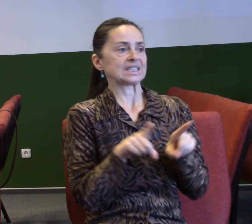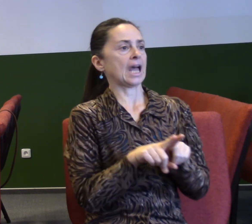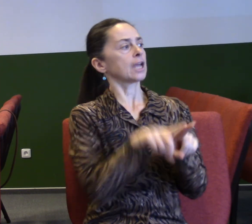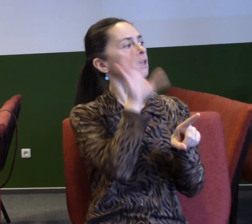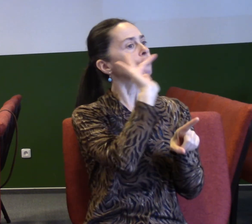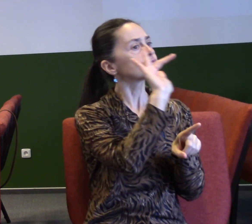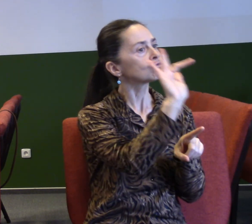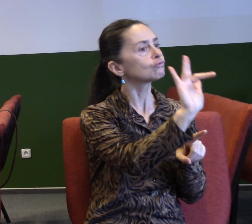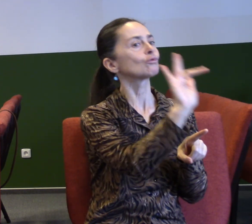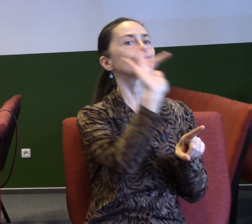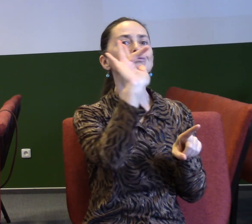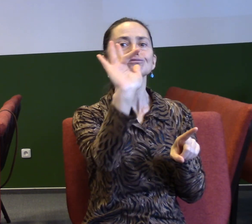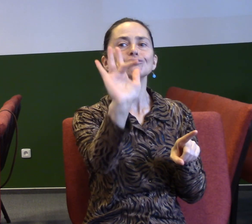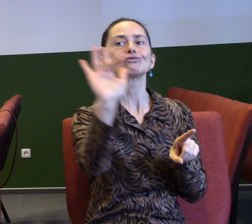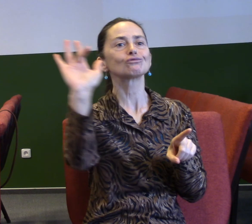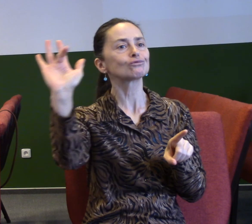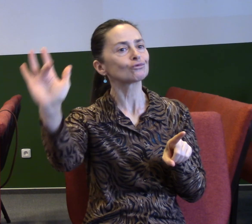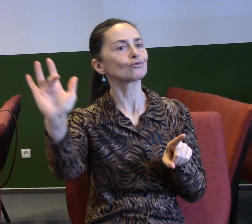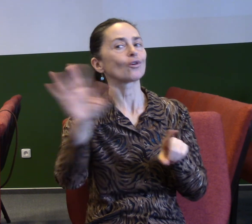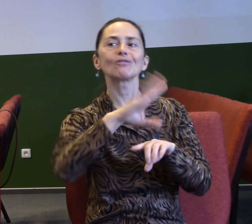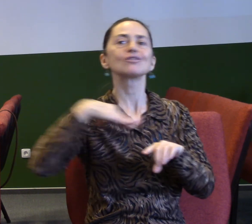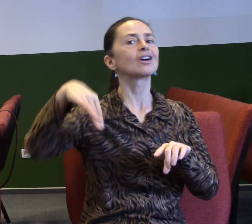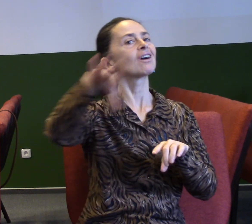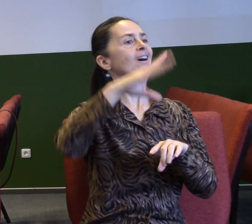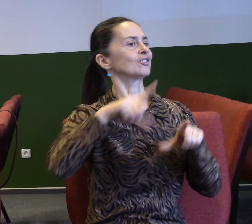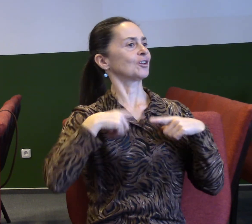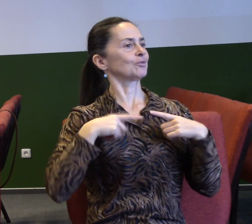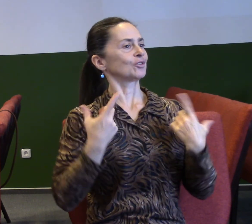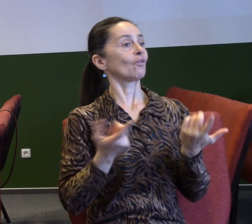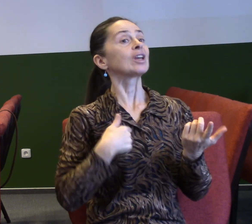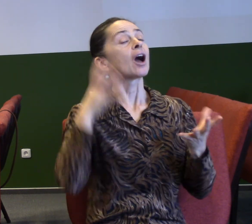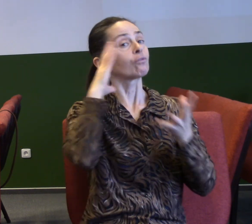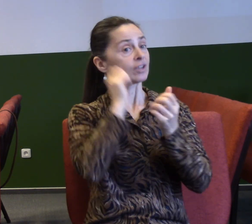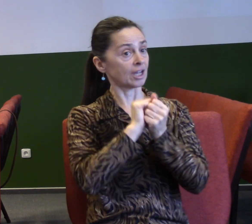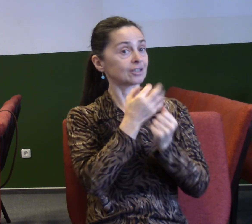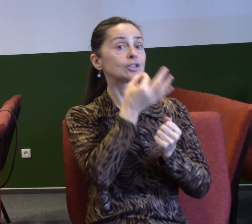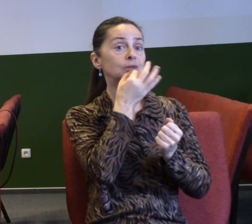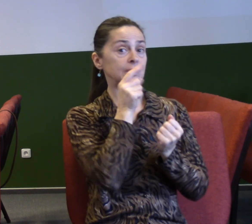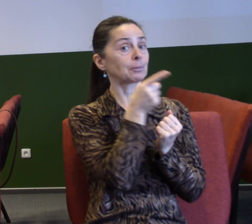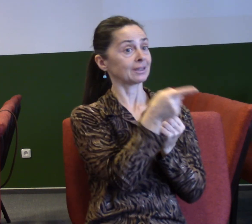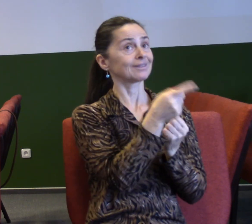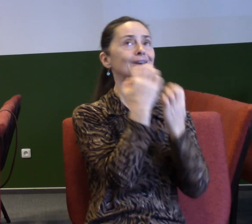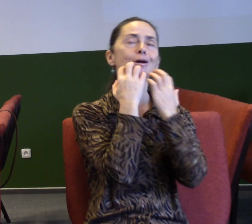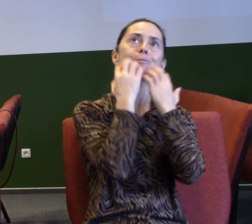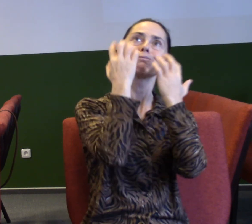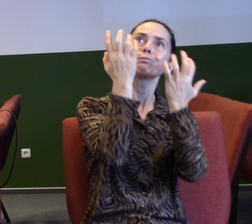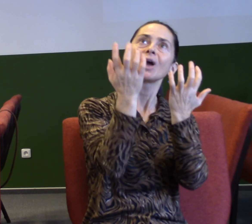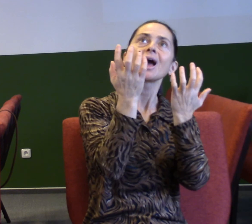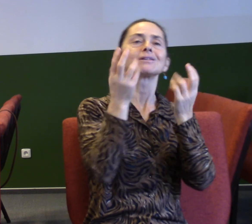našem životě. A věřím tomu, že jestli miluješ Ježíše, tak si na cestě proměny, kdy jeho